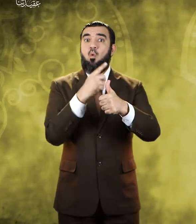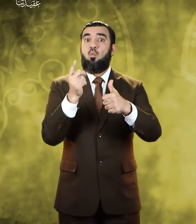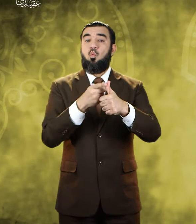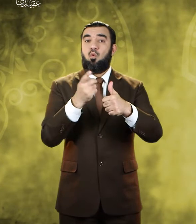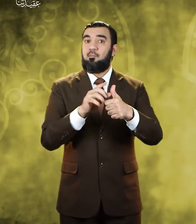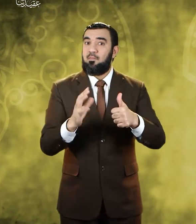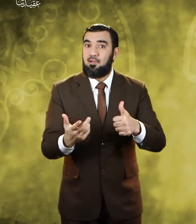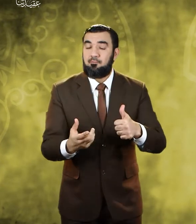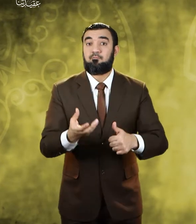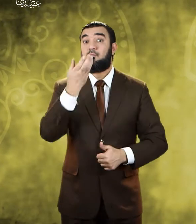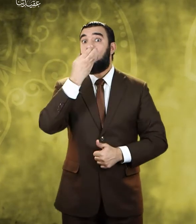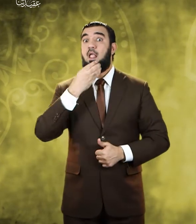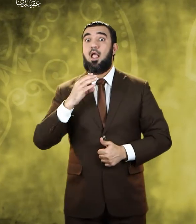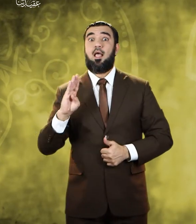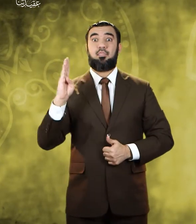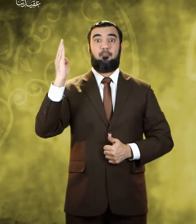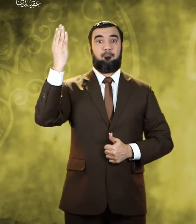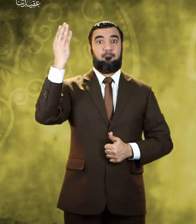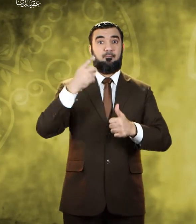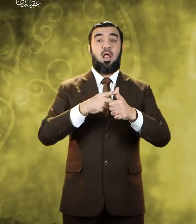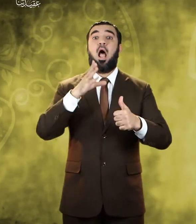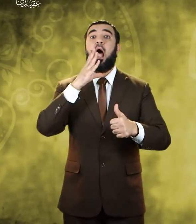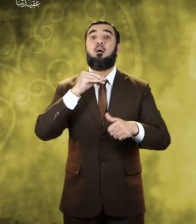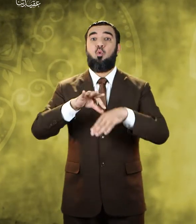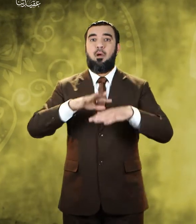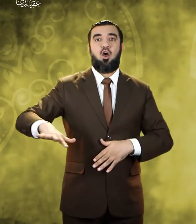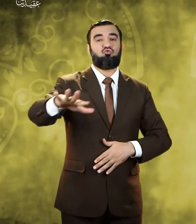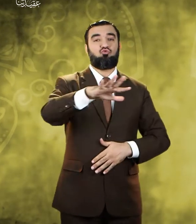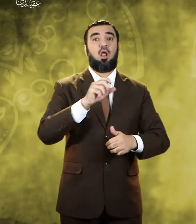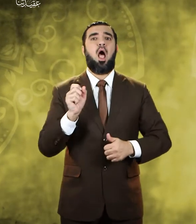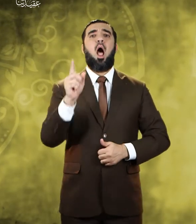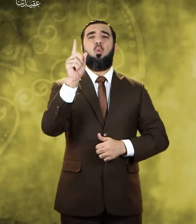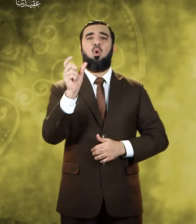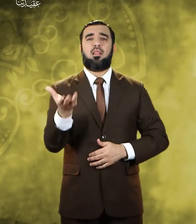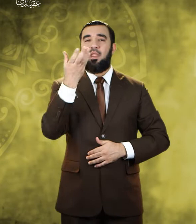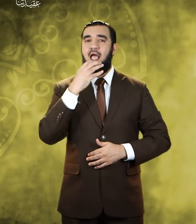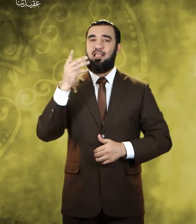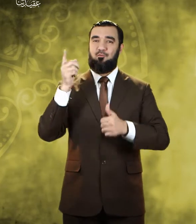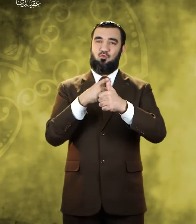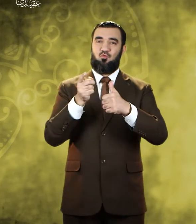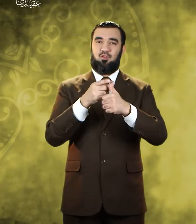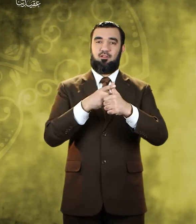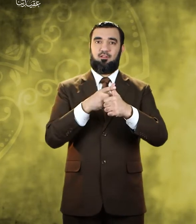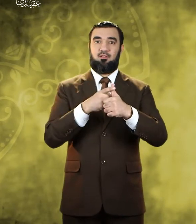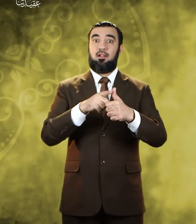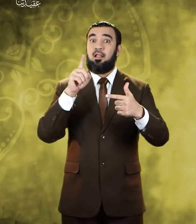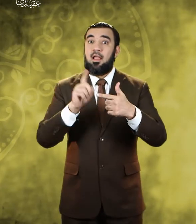وعشرون نبيا هم آدم أبو البشر وأول الأنبياء